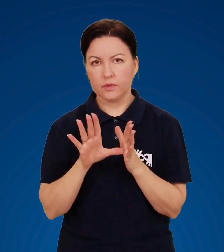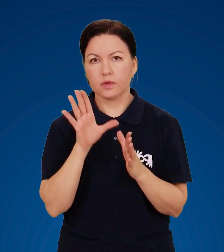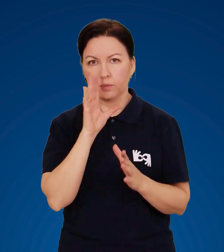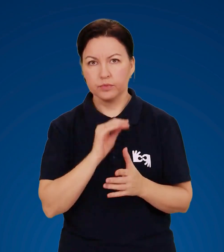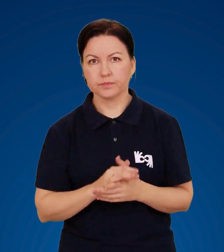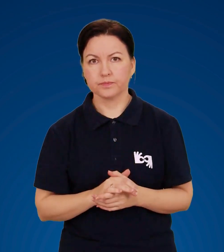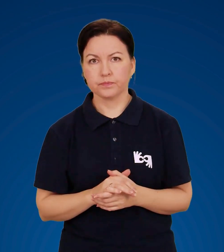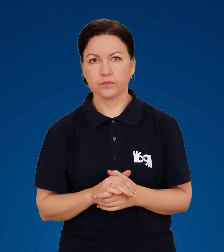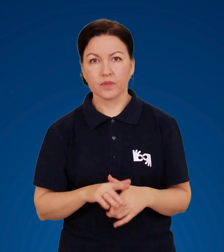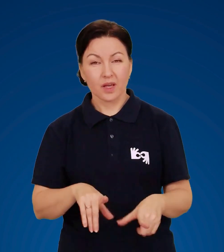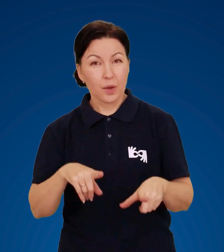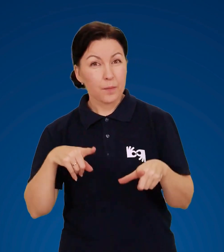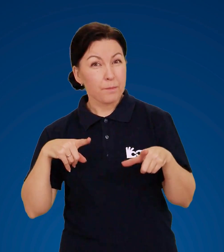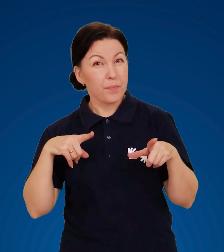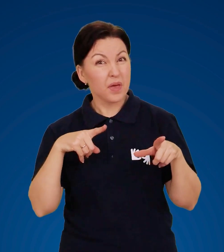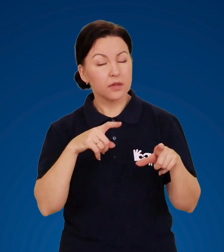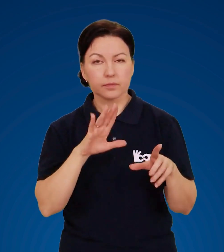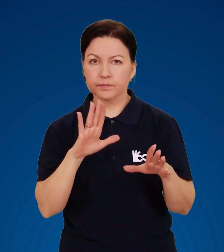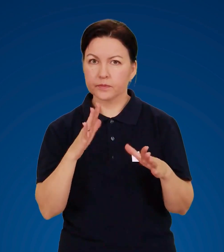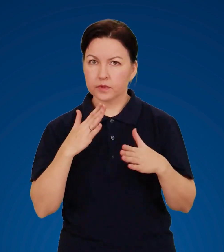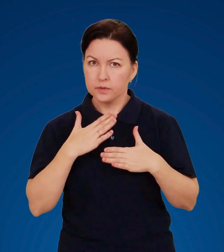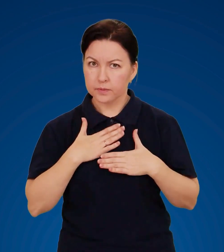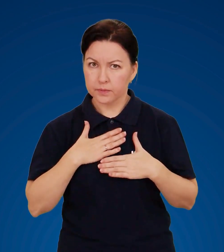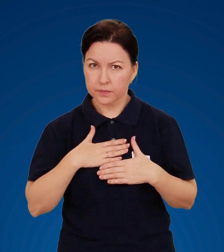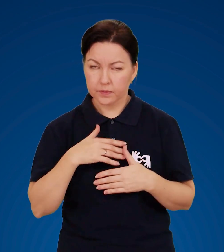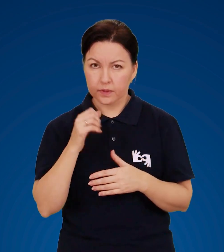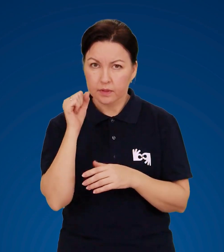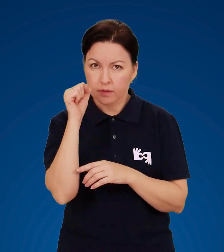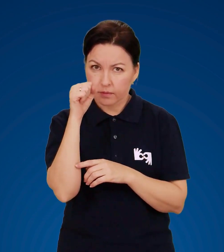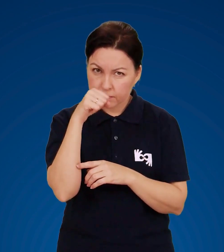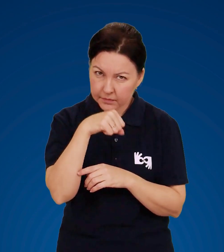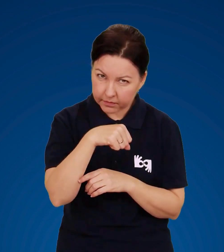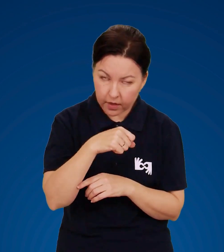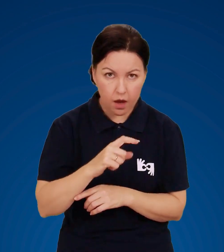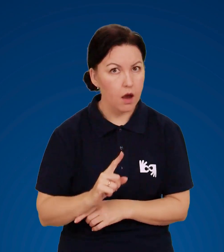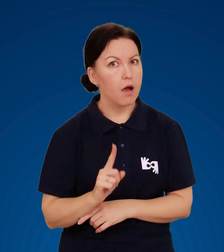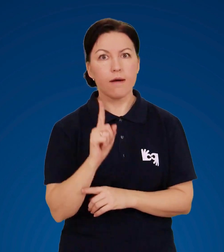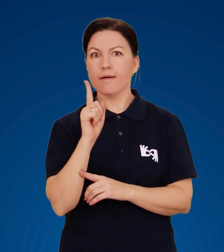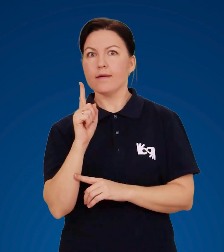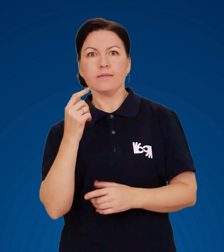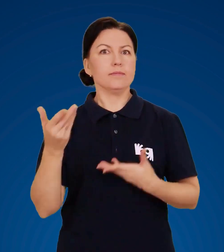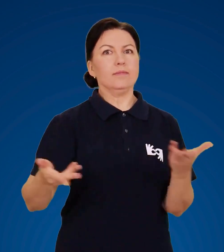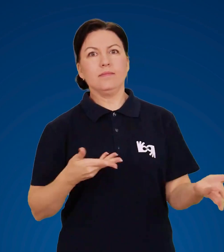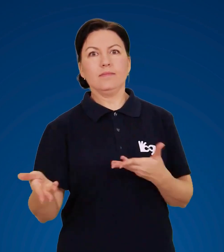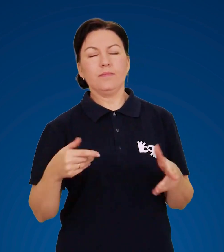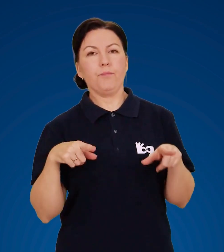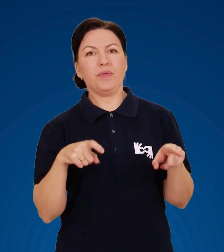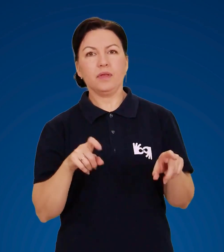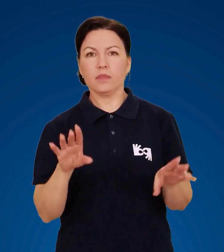Бігти до сховища слід повільно і злегка схилившись, а не увесь зріст.